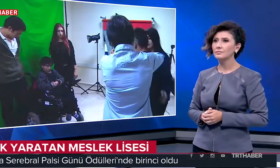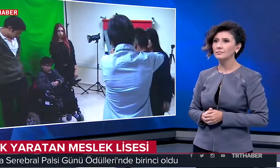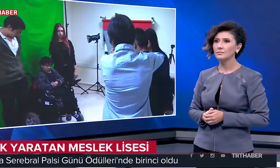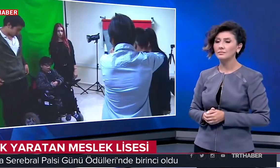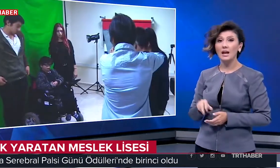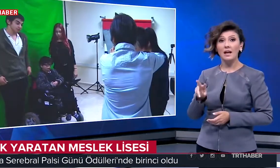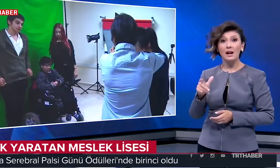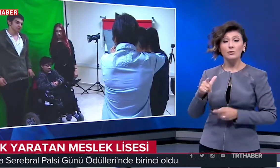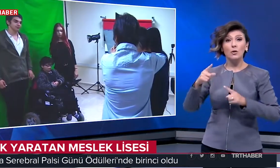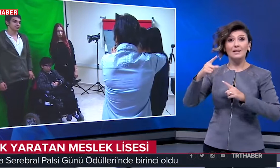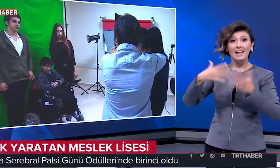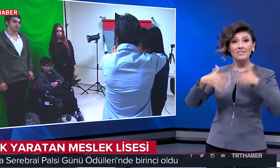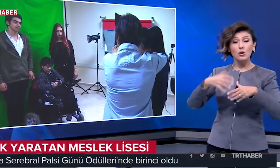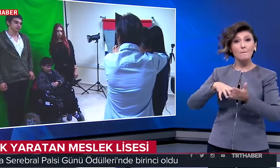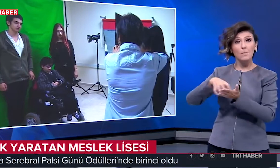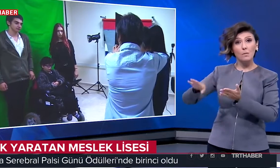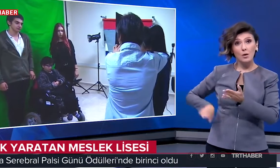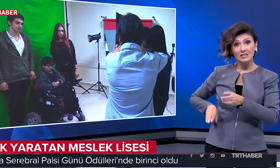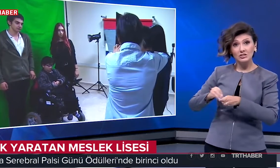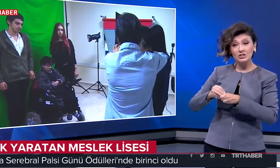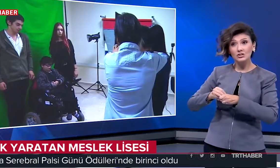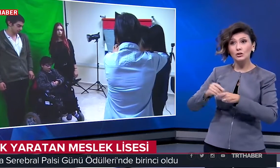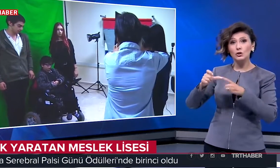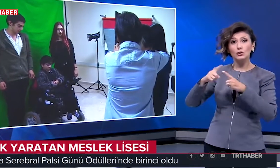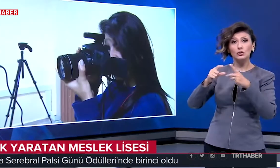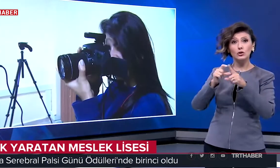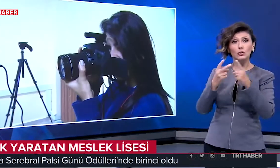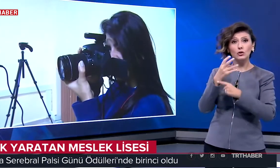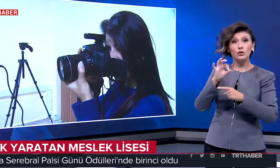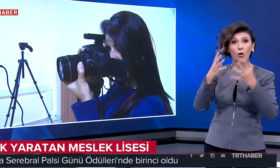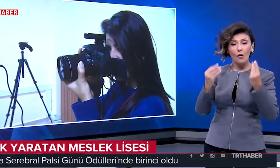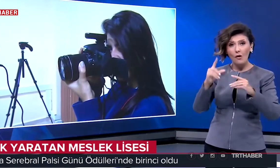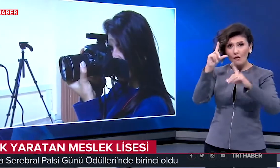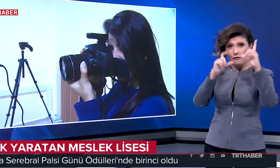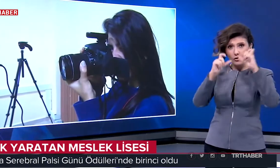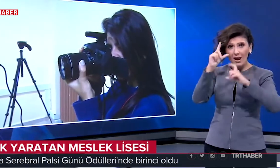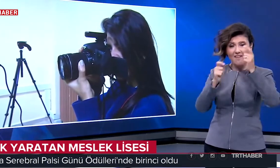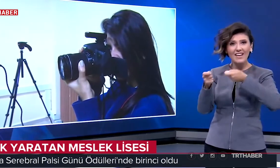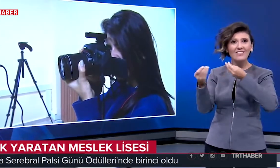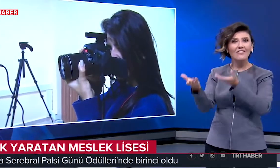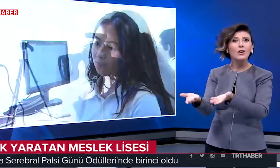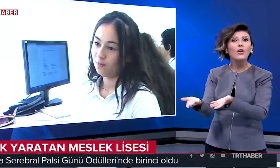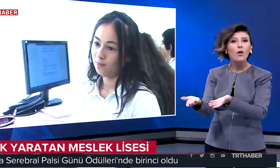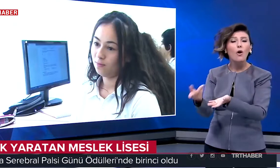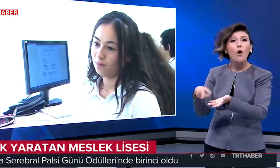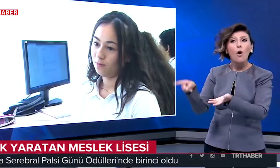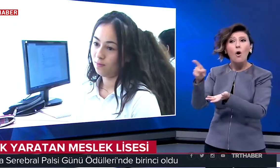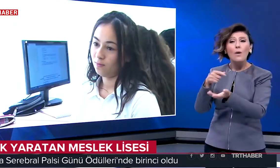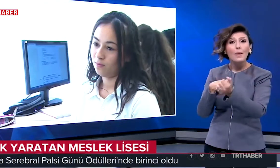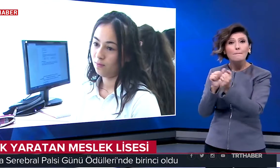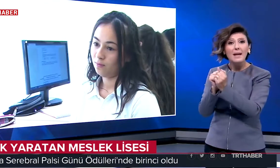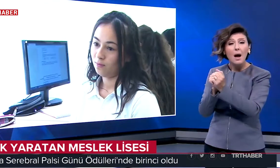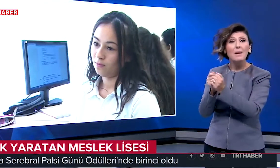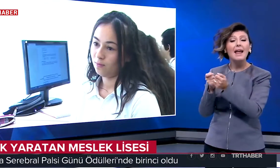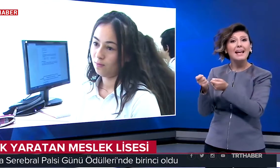Radyo ve televizyon bölümü öğrencileri içinse stüdyo oluşturulmuş. Fotoğrafçılık eğitimi veriliyor. Onlarla beraber eğitim